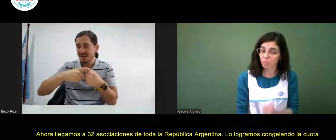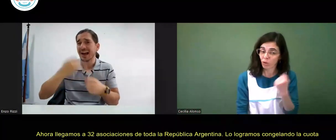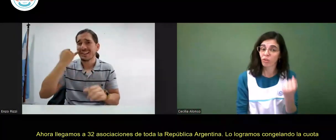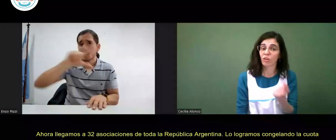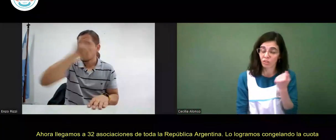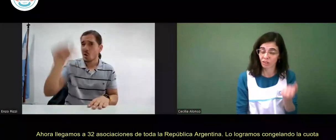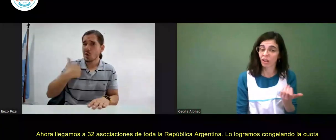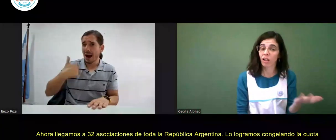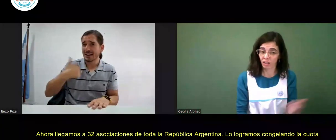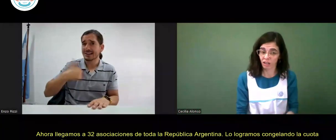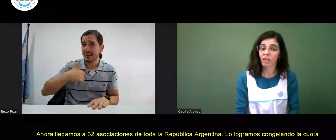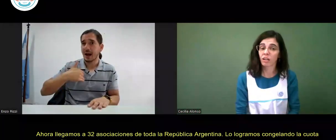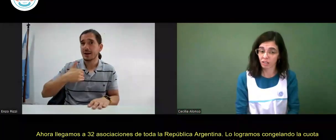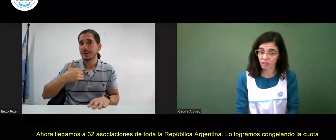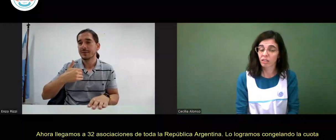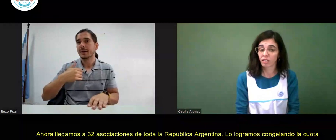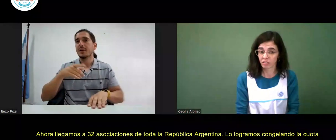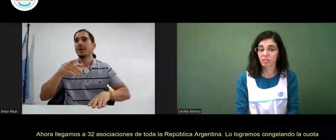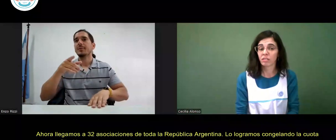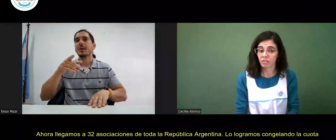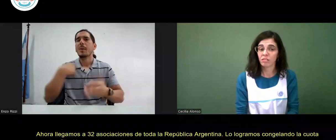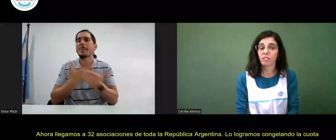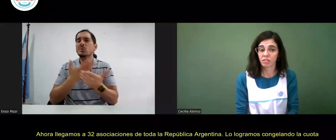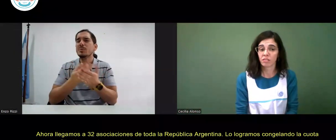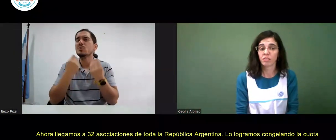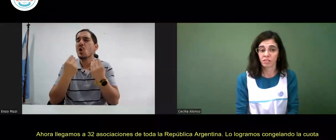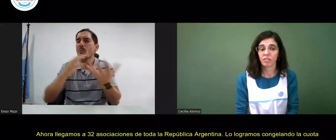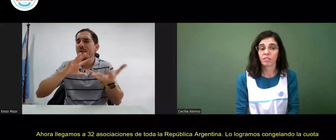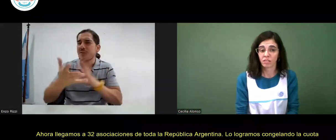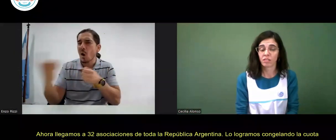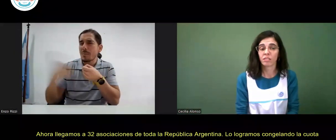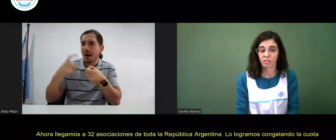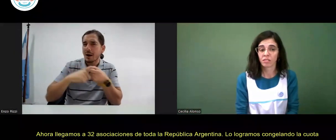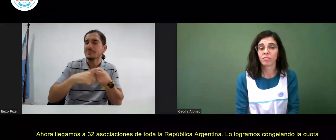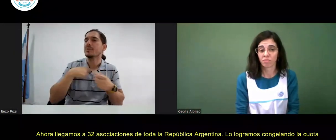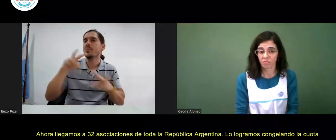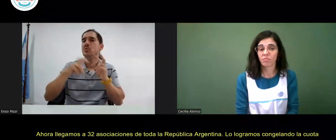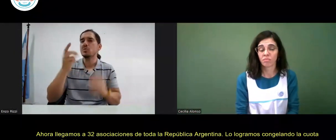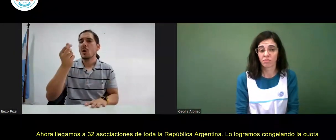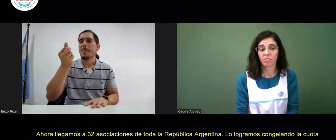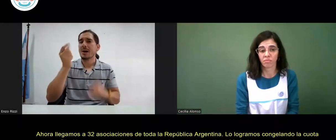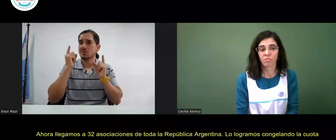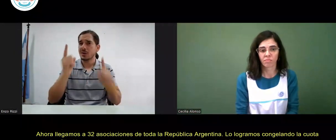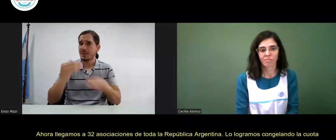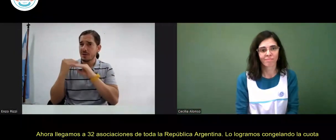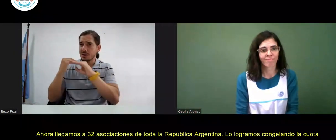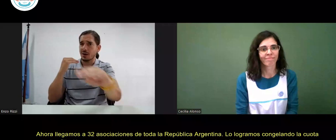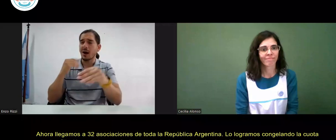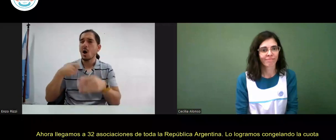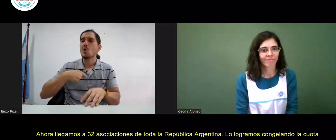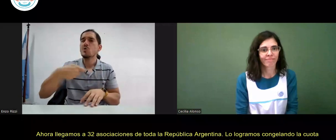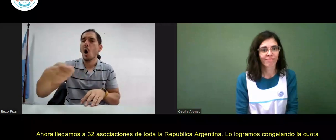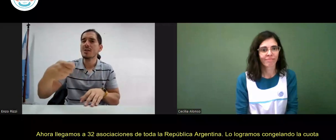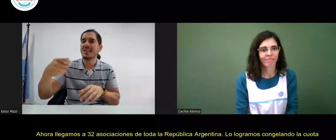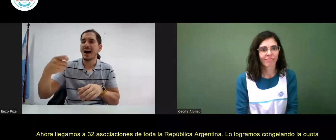Lo logramos congelando la cuota de afiliación para las asociaciones. es el mismo precio desde el